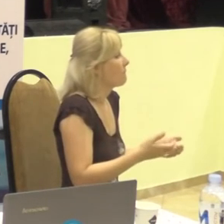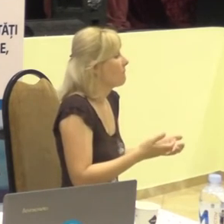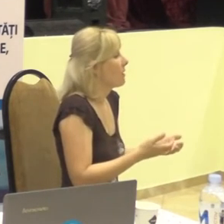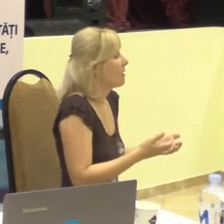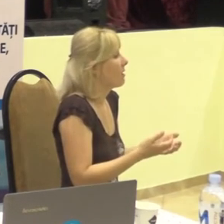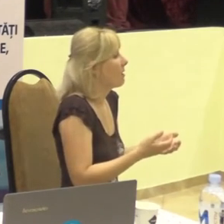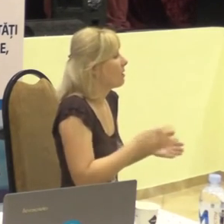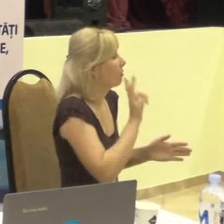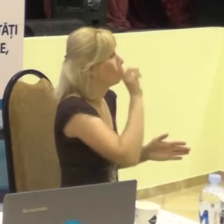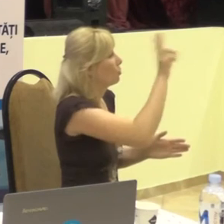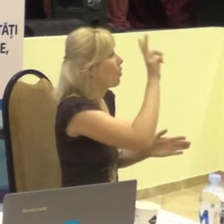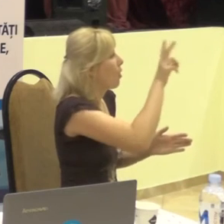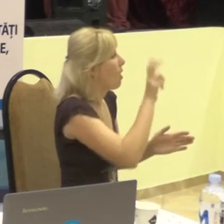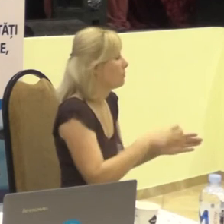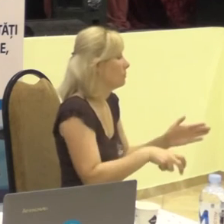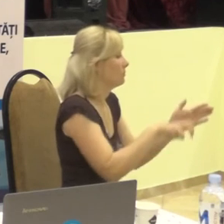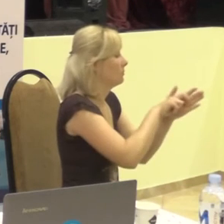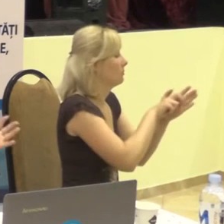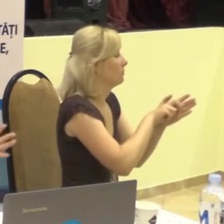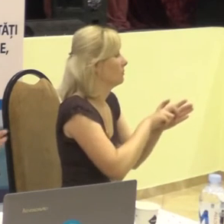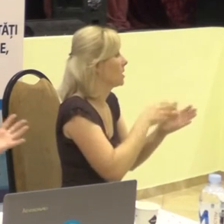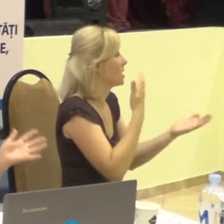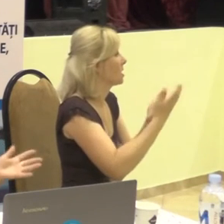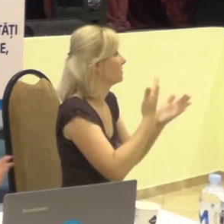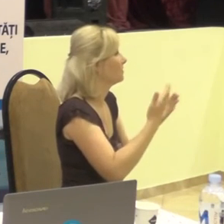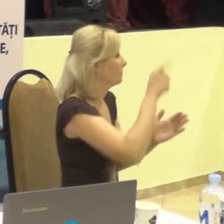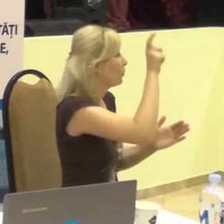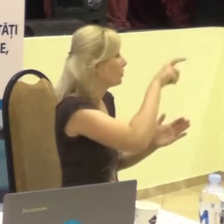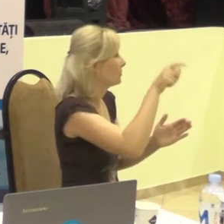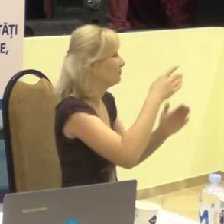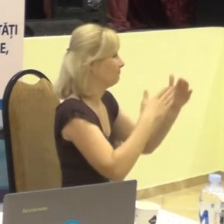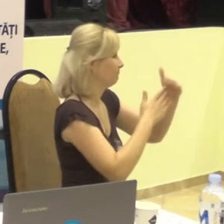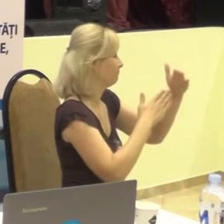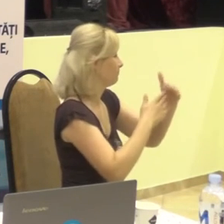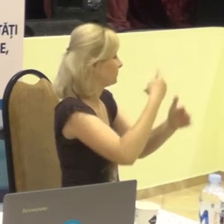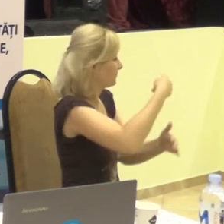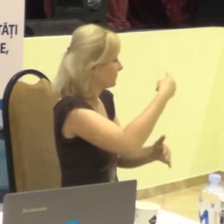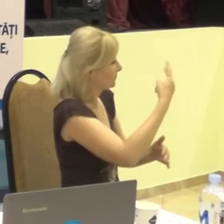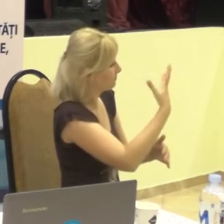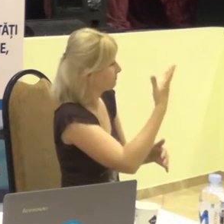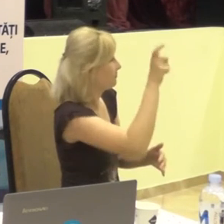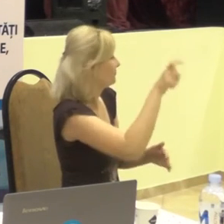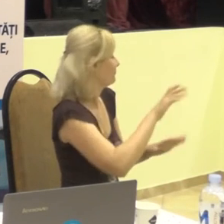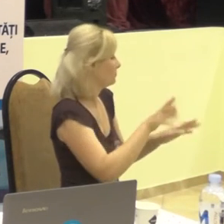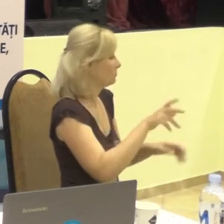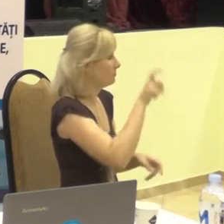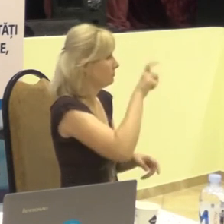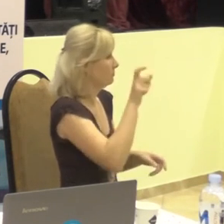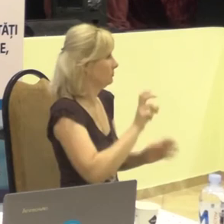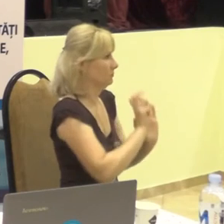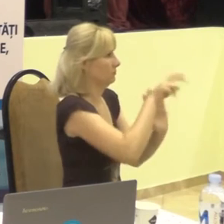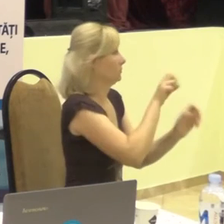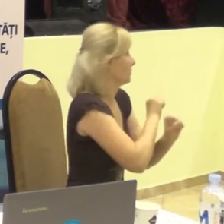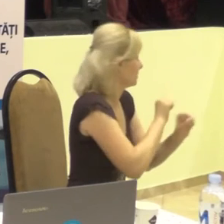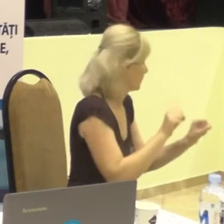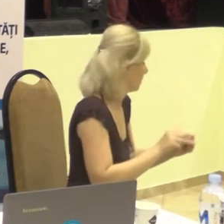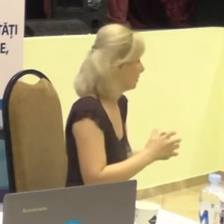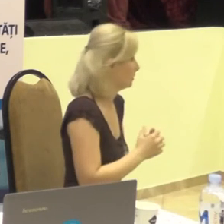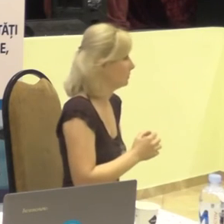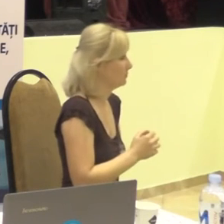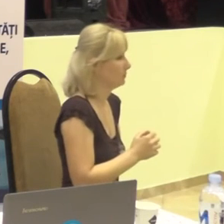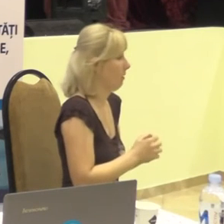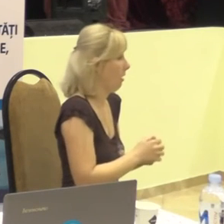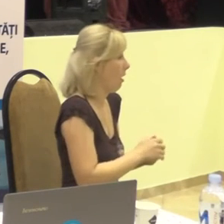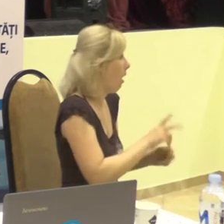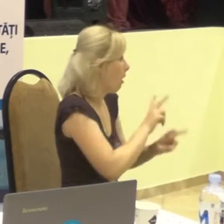urci într-un ebus dacă mai mult decât 20-50 de persoane. Pentru că lor